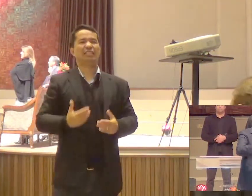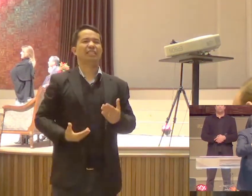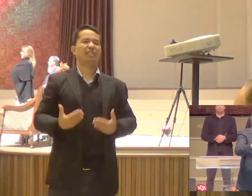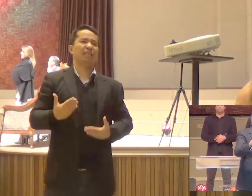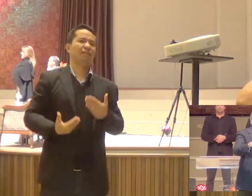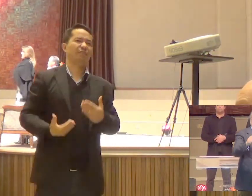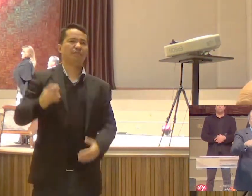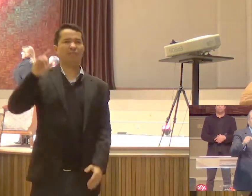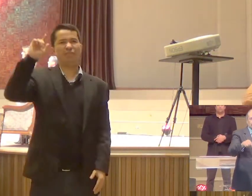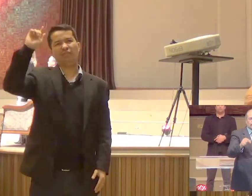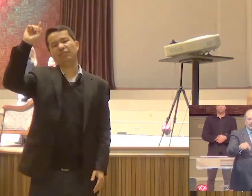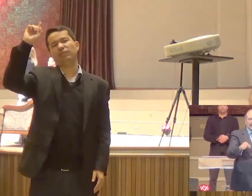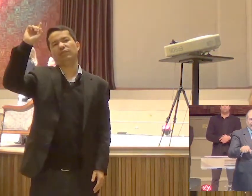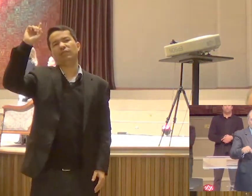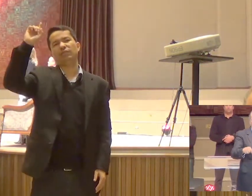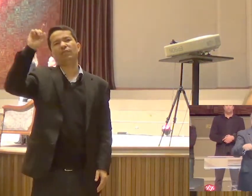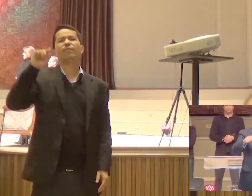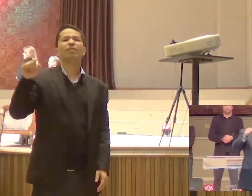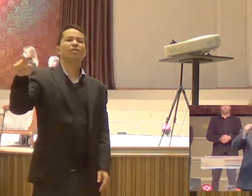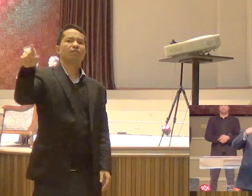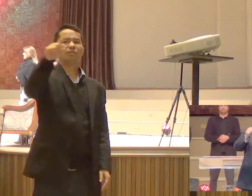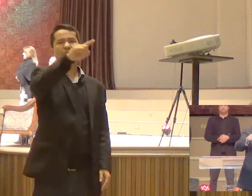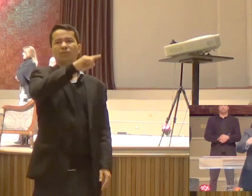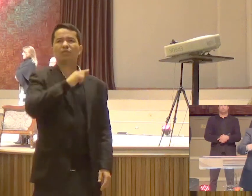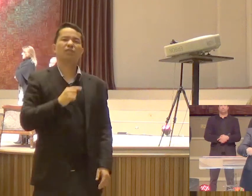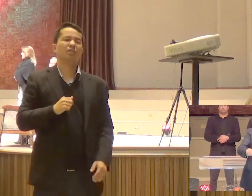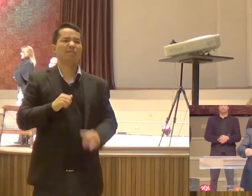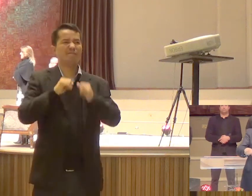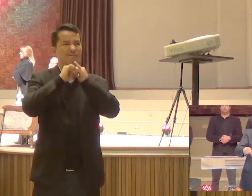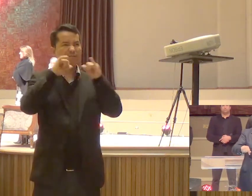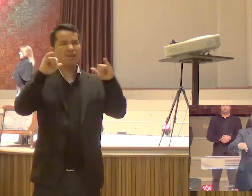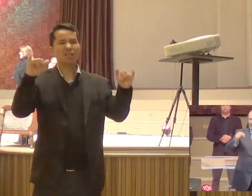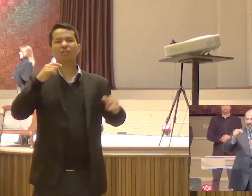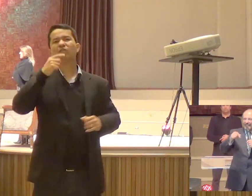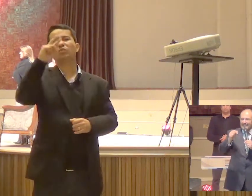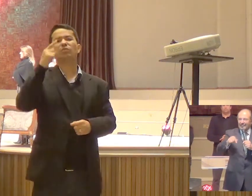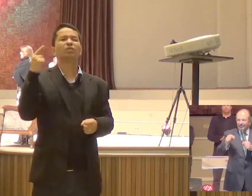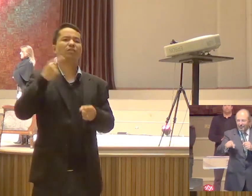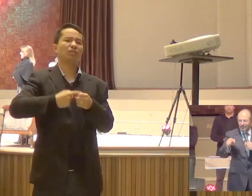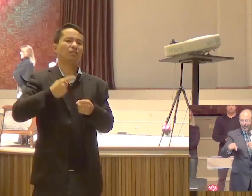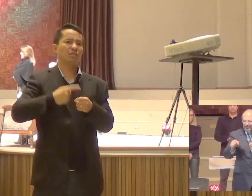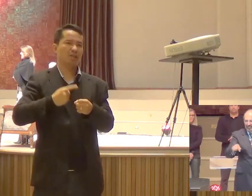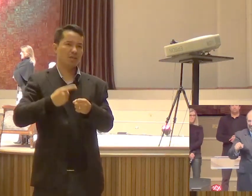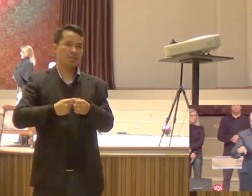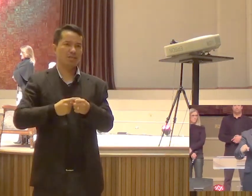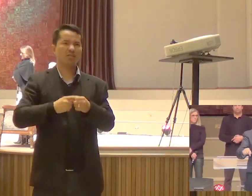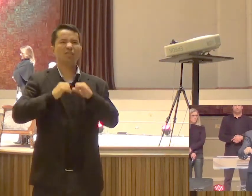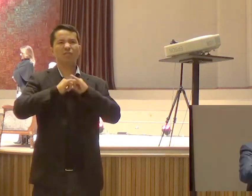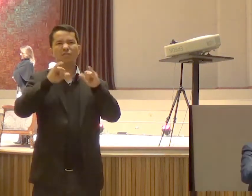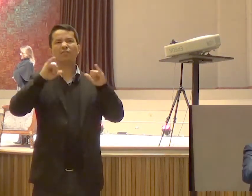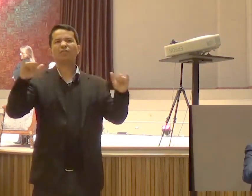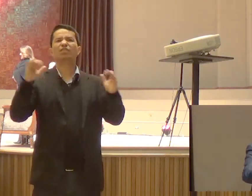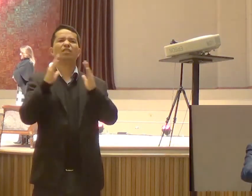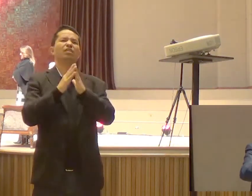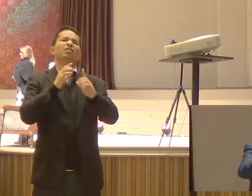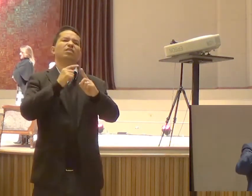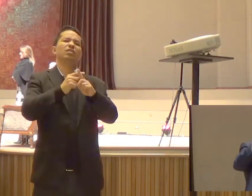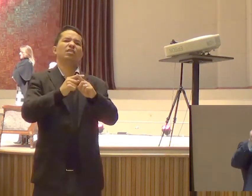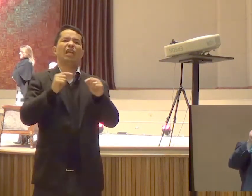Diga na sua cidade Aqui não Diga na sua igreja Aqui não Lobos voraz Diga no seu